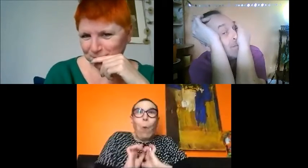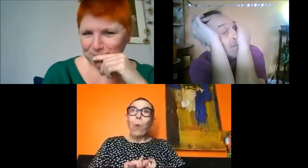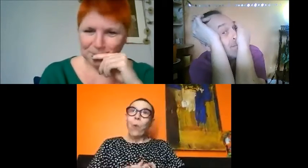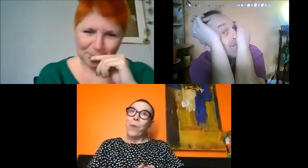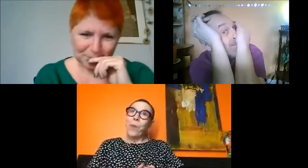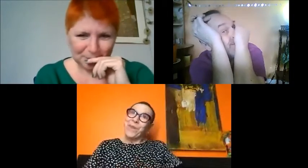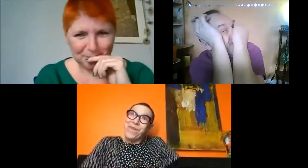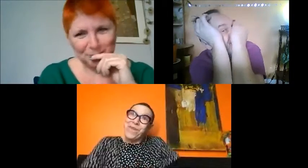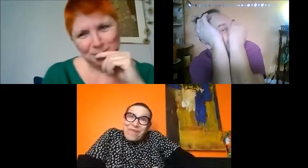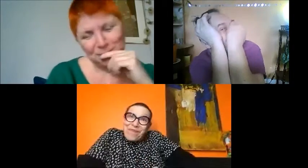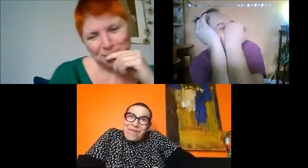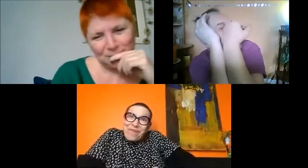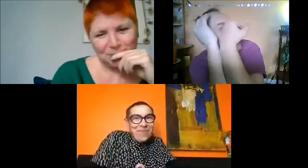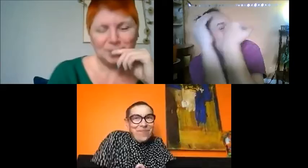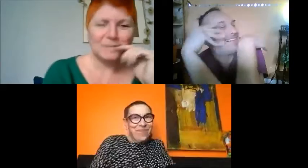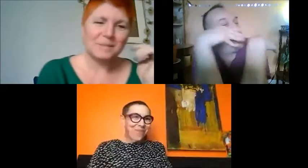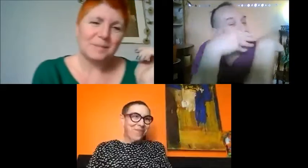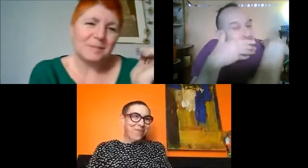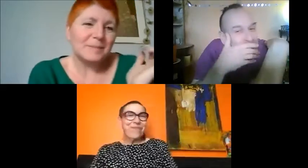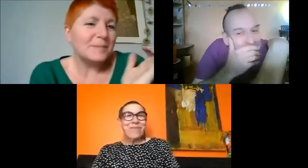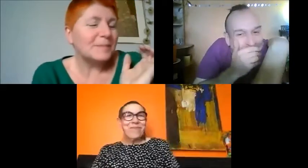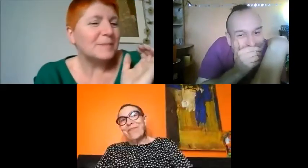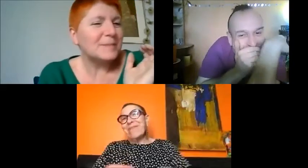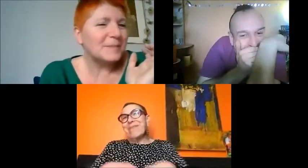me fais planter le mont velu.